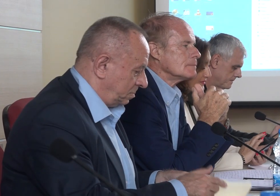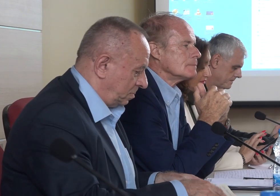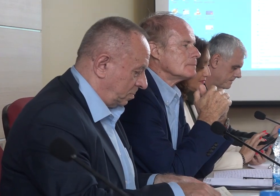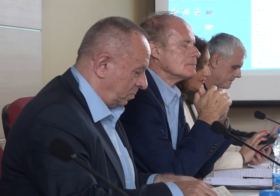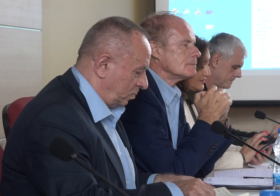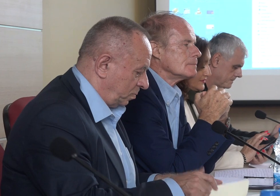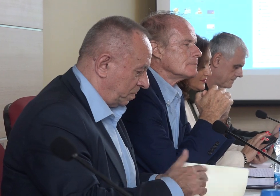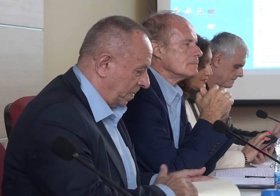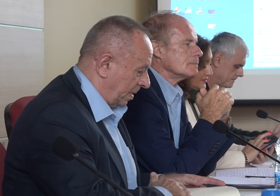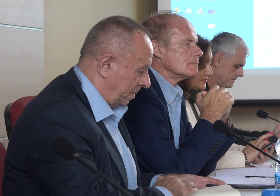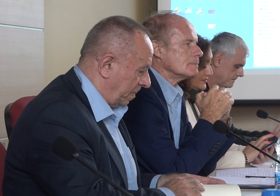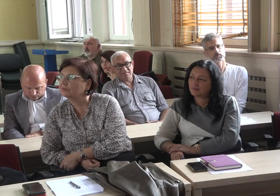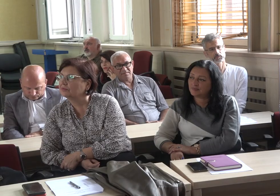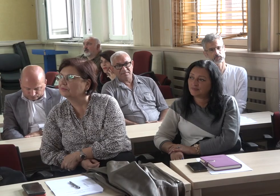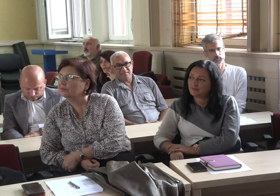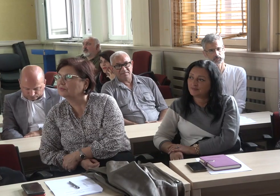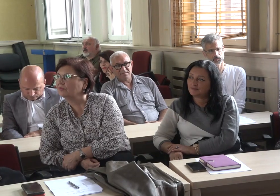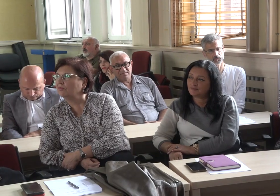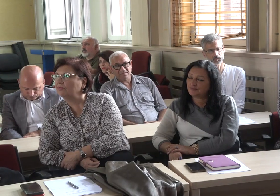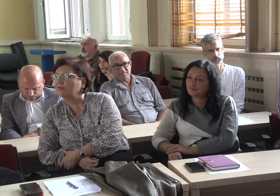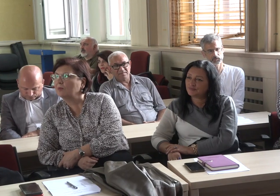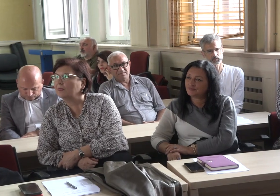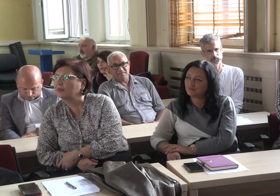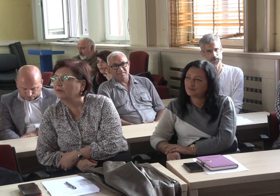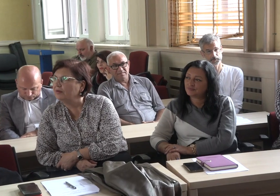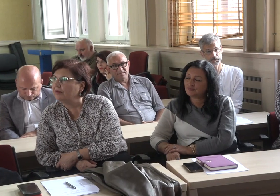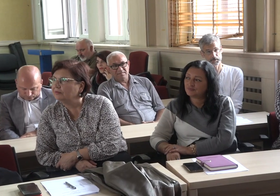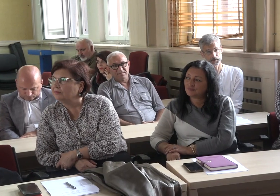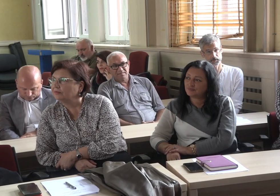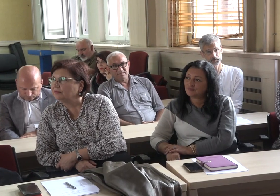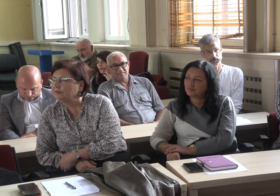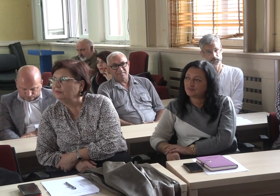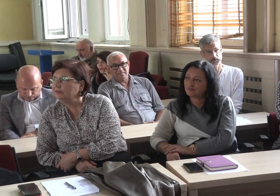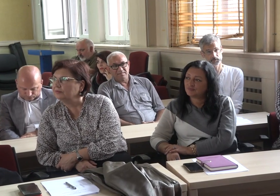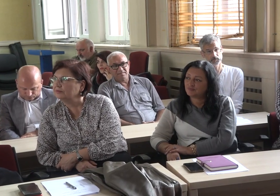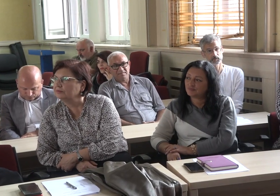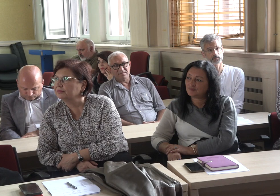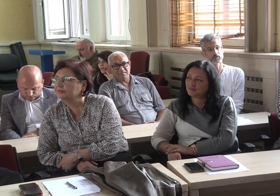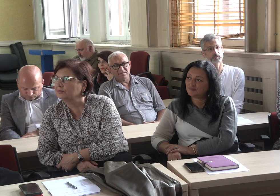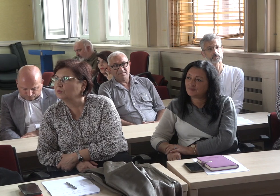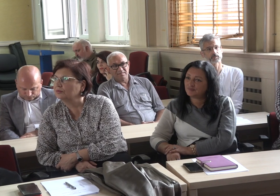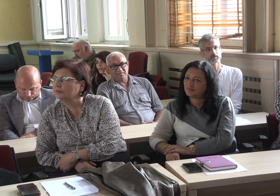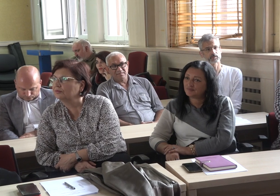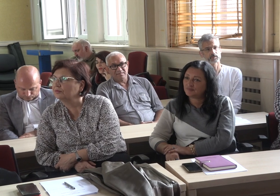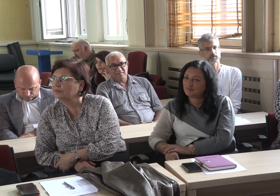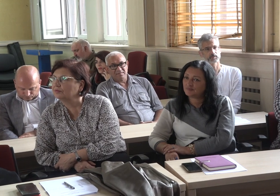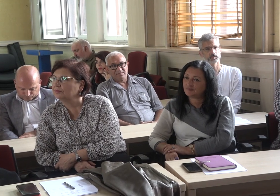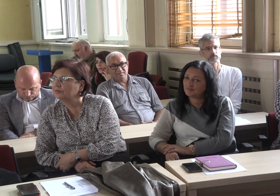konstruktivnih predloga i kritika. Poslednja javna rasprava na ovu temu bit će održana sutra u Knjaževcu. Na živcu.